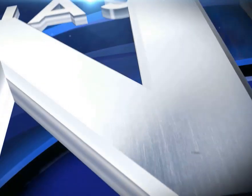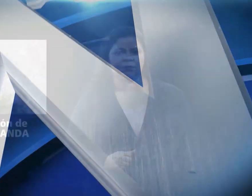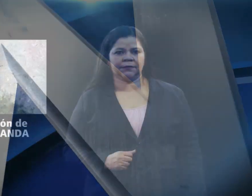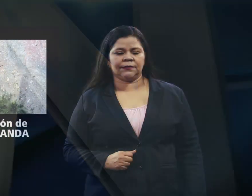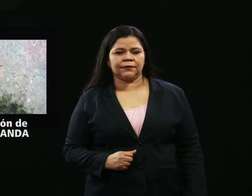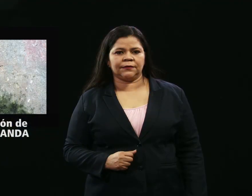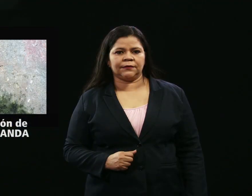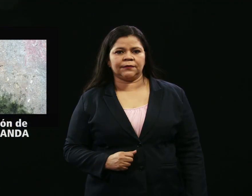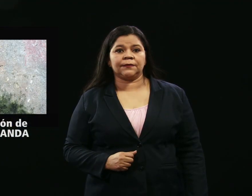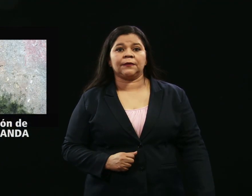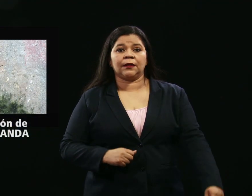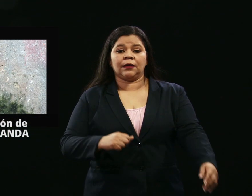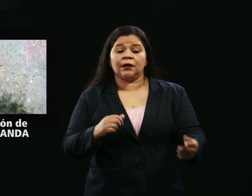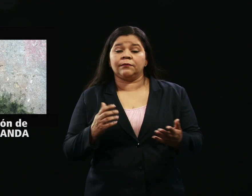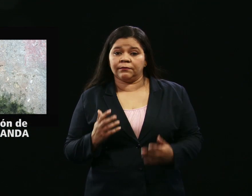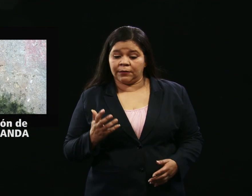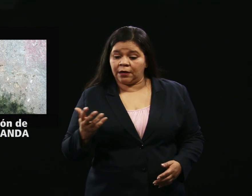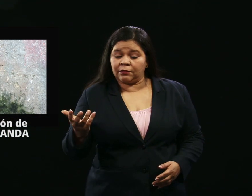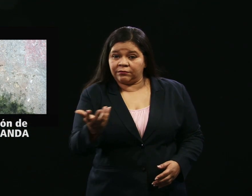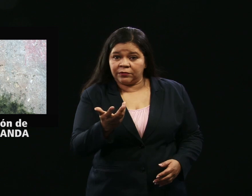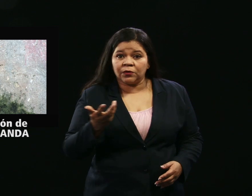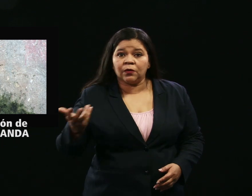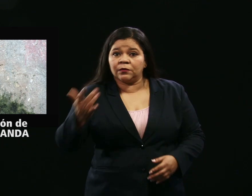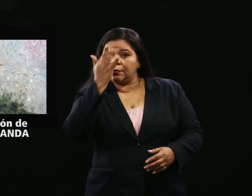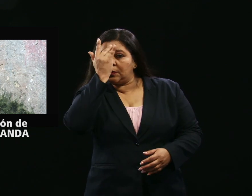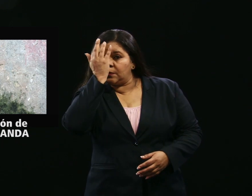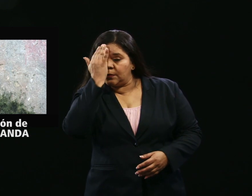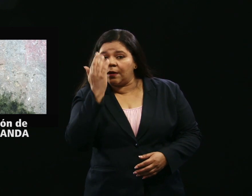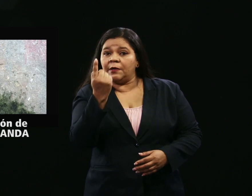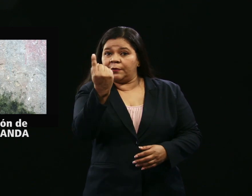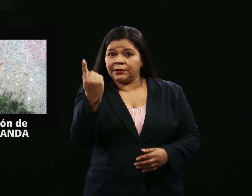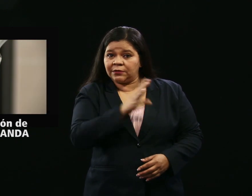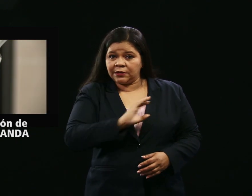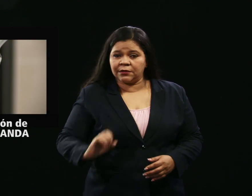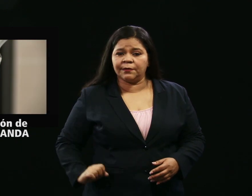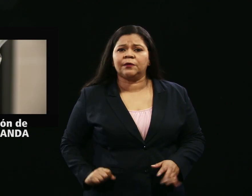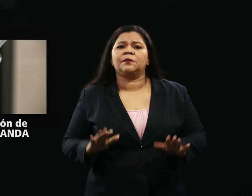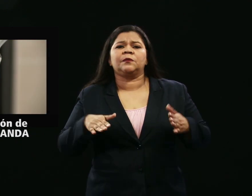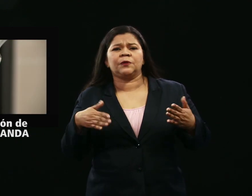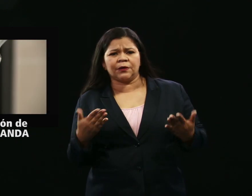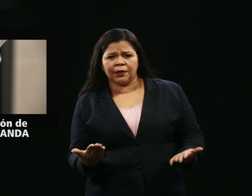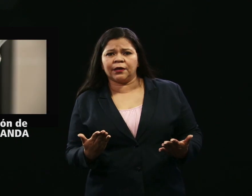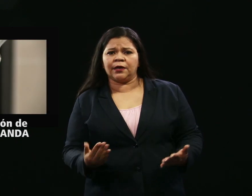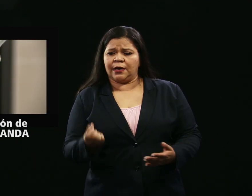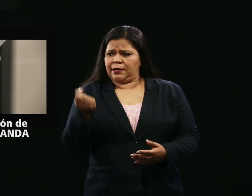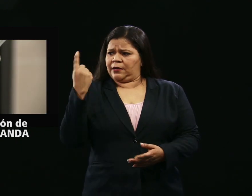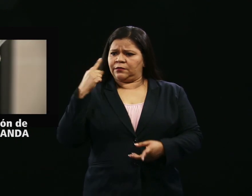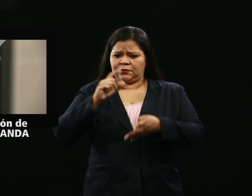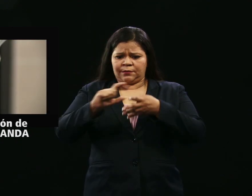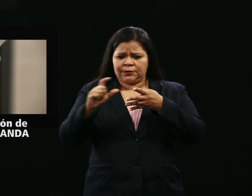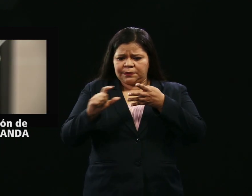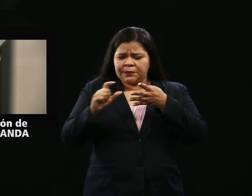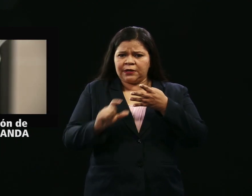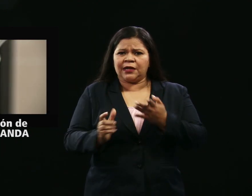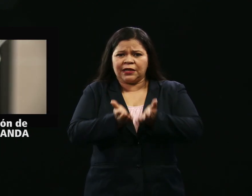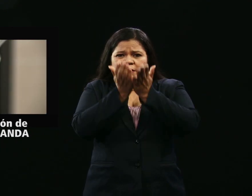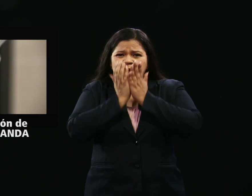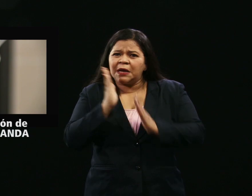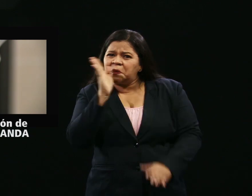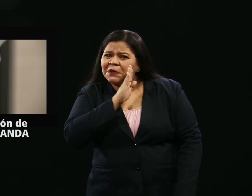Ante la preocupación por la salud de los salvadoreños al suministrarles en las últimas semanas agua de mala calidad y de